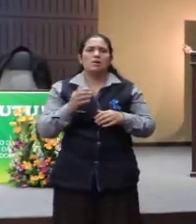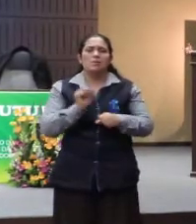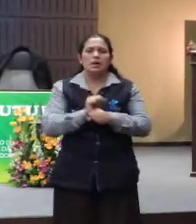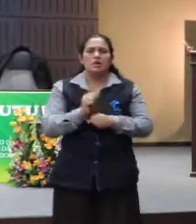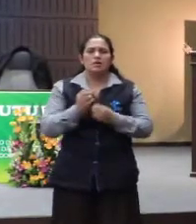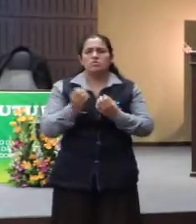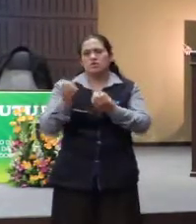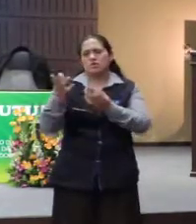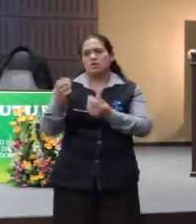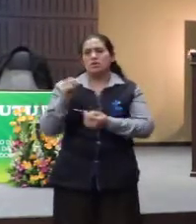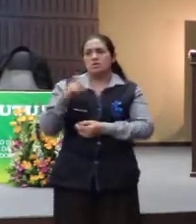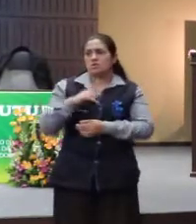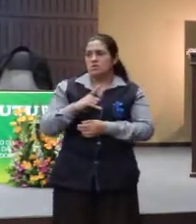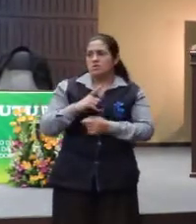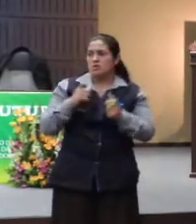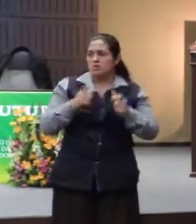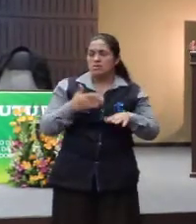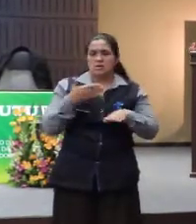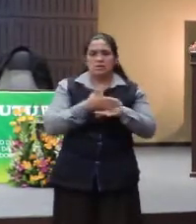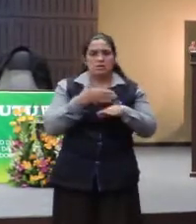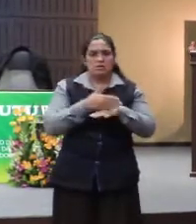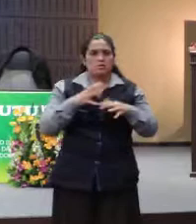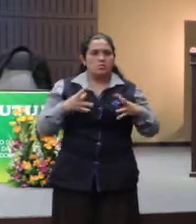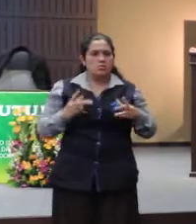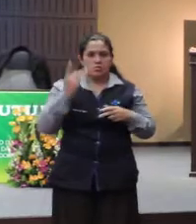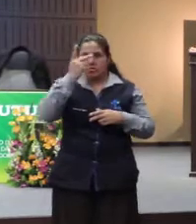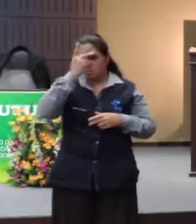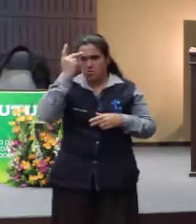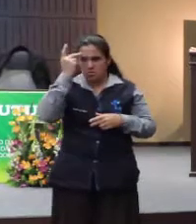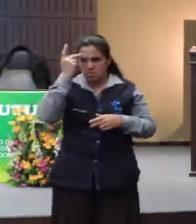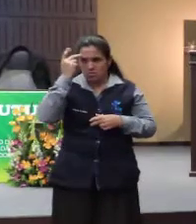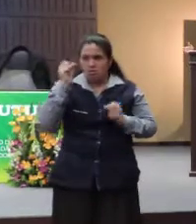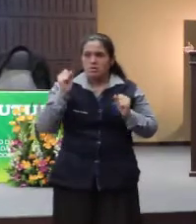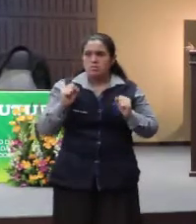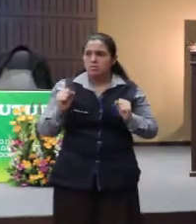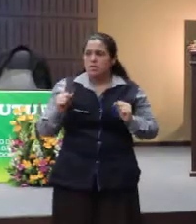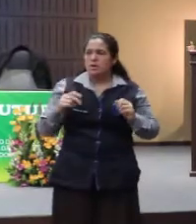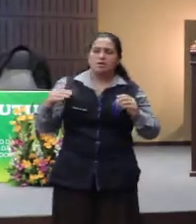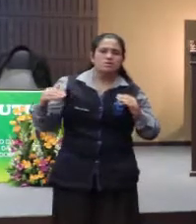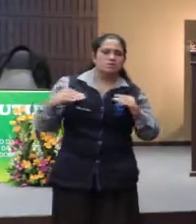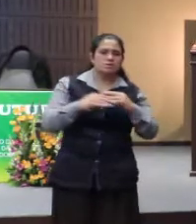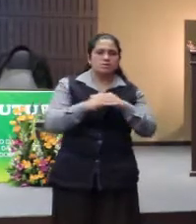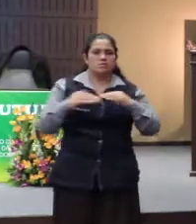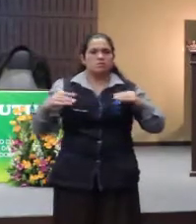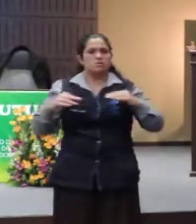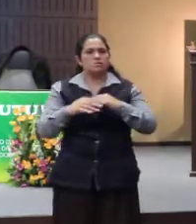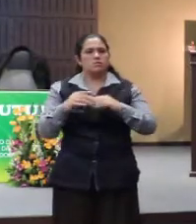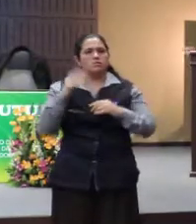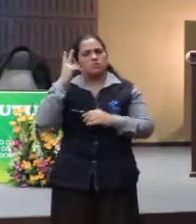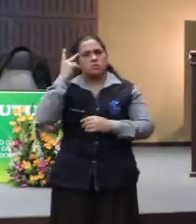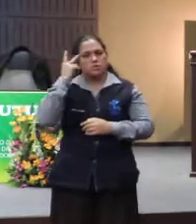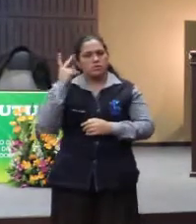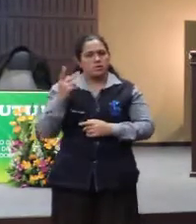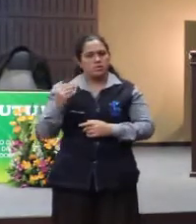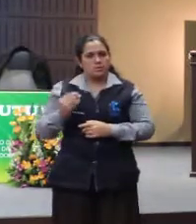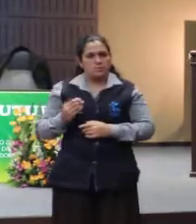tivéssemos locais acessíveis que todo mundo pudesse se locomover, independente de ter